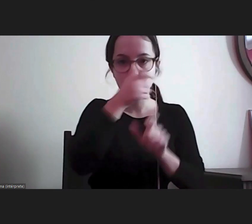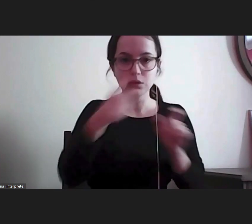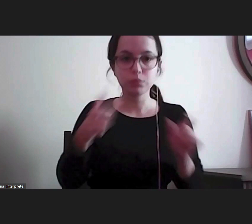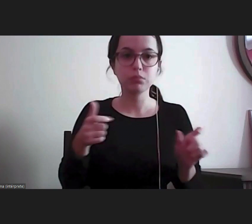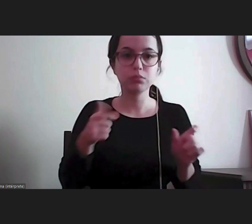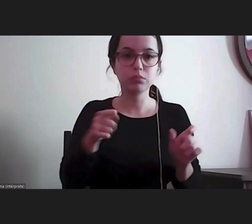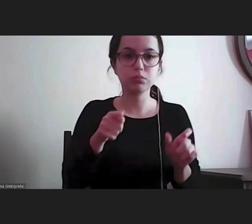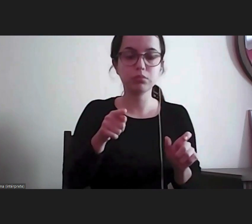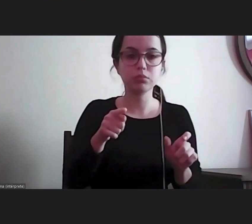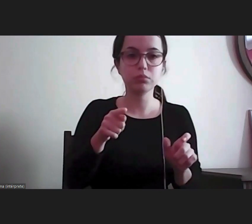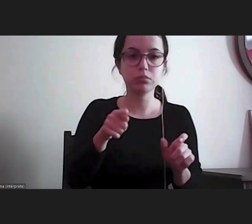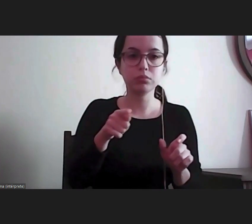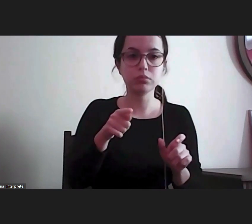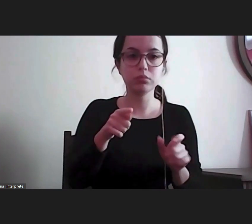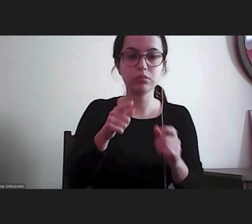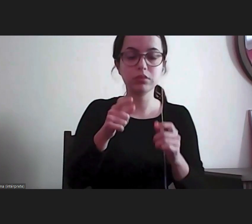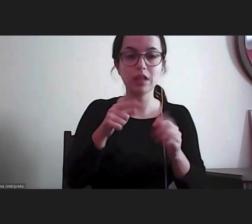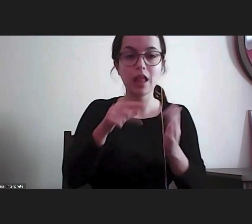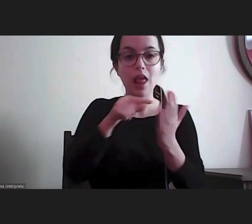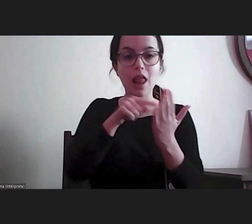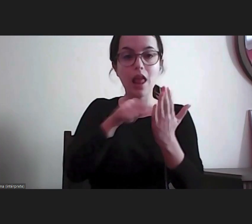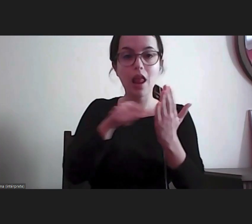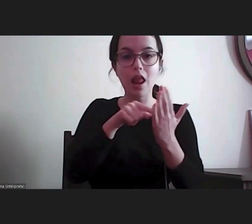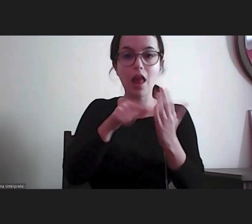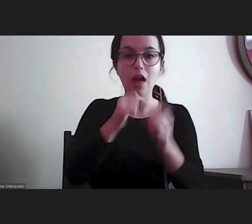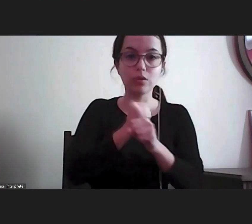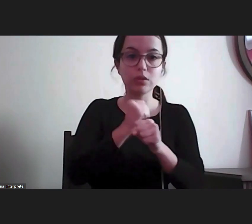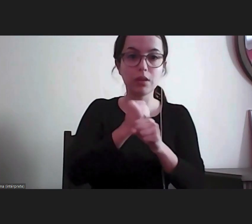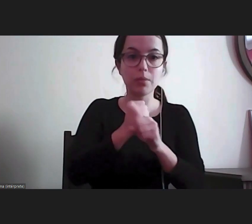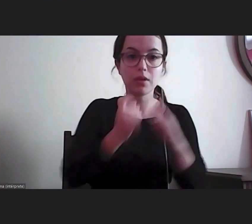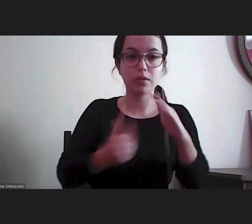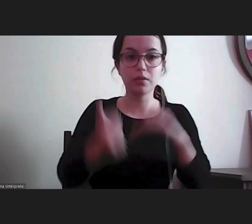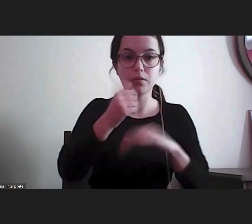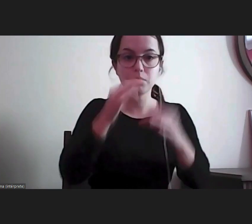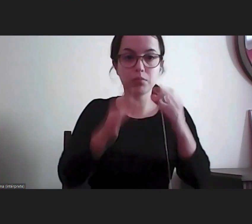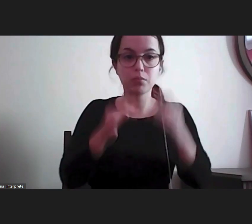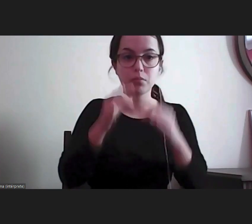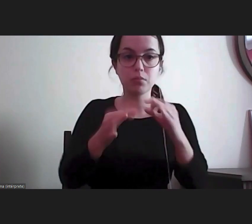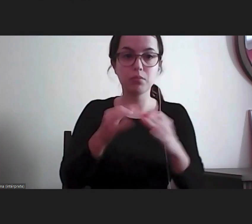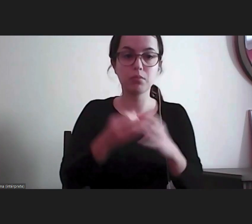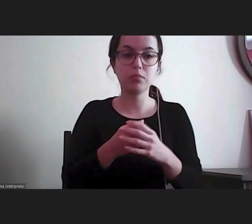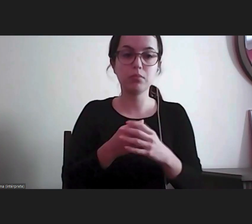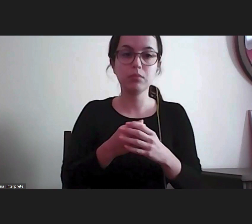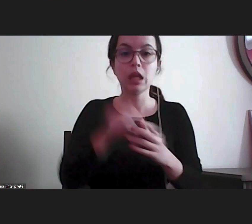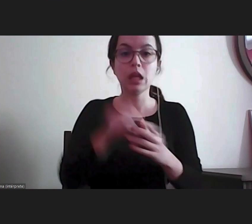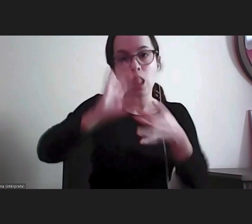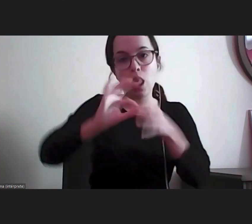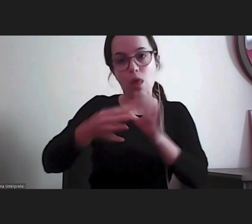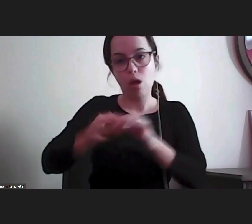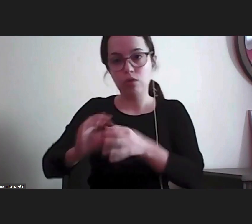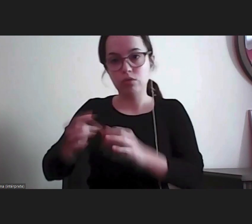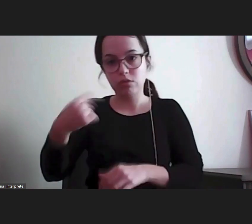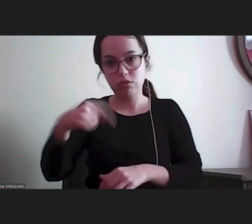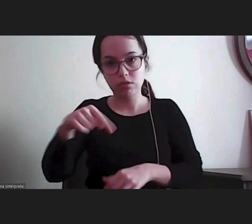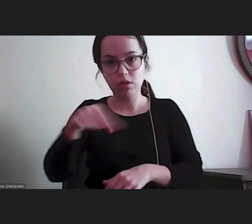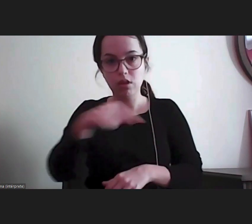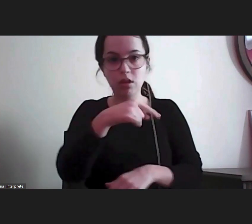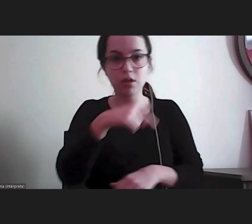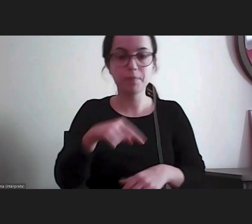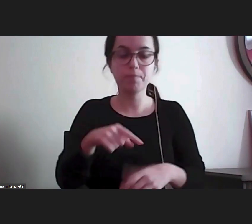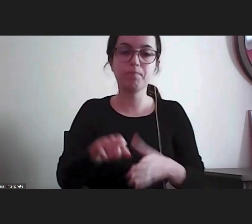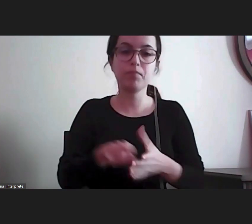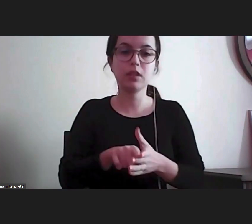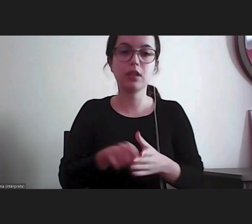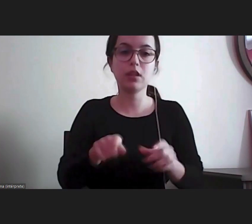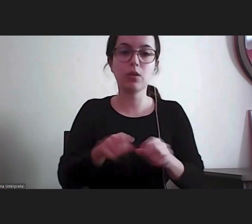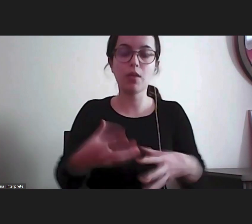a figura do Provedor de Justiça e não é por acaso. Portanto, isto para dizer que a aquisição destas